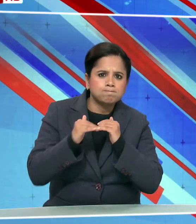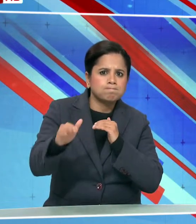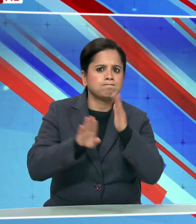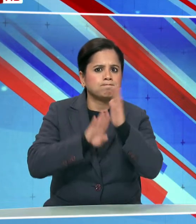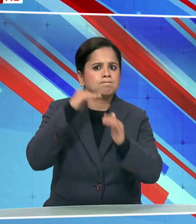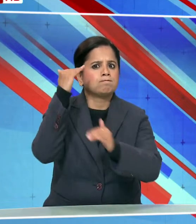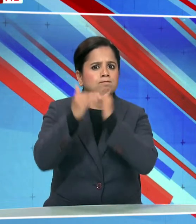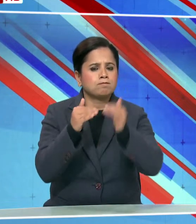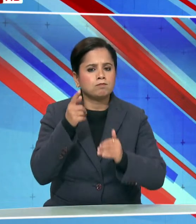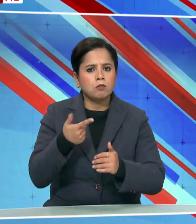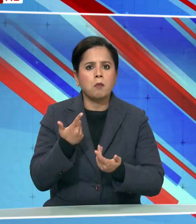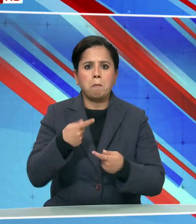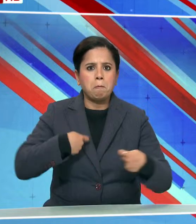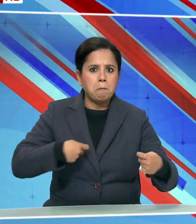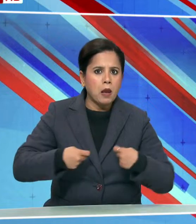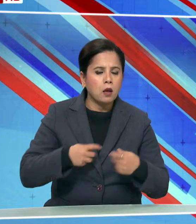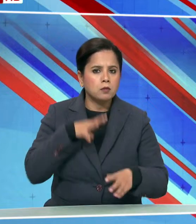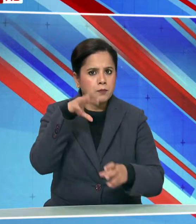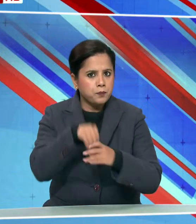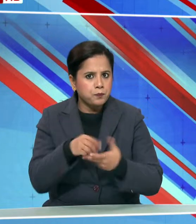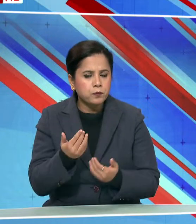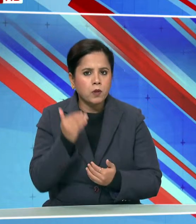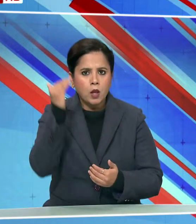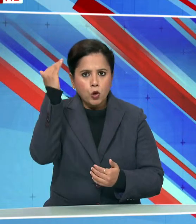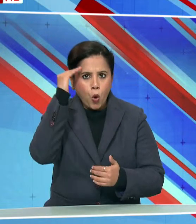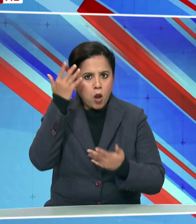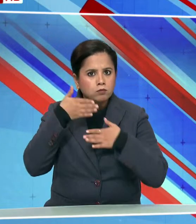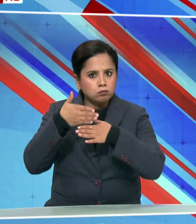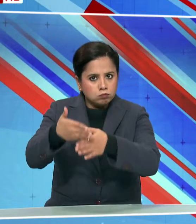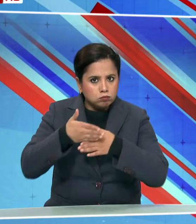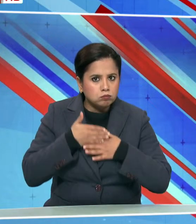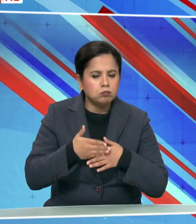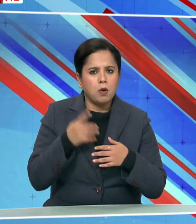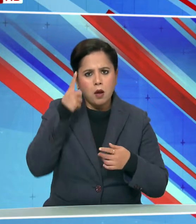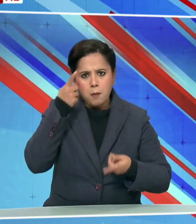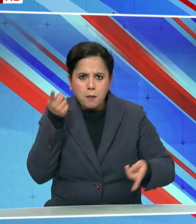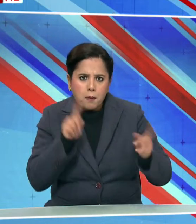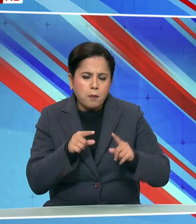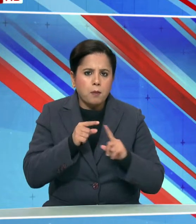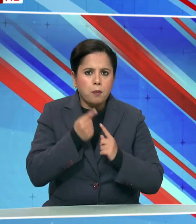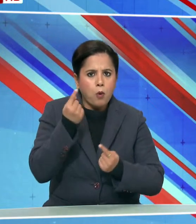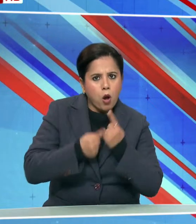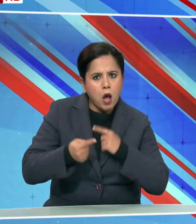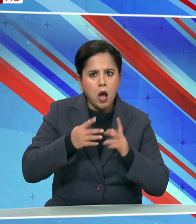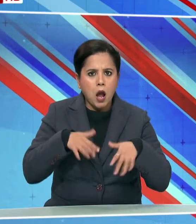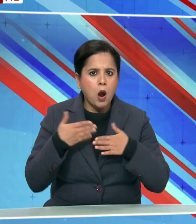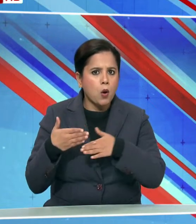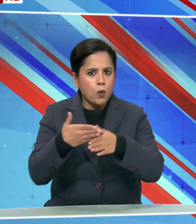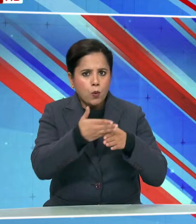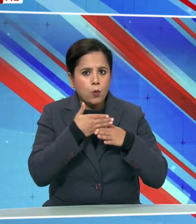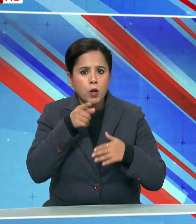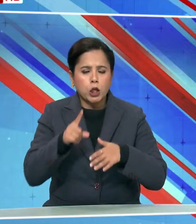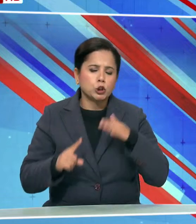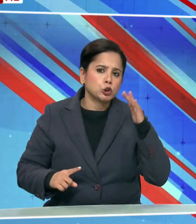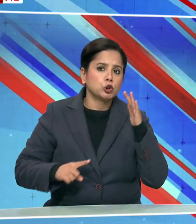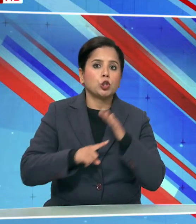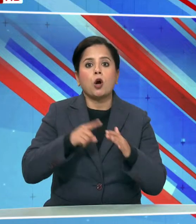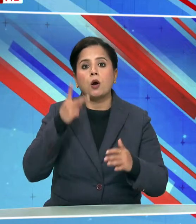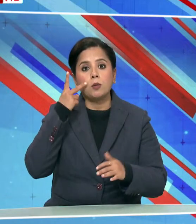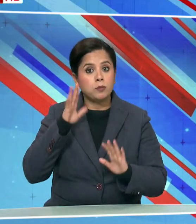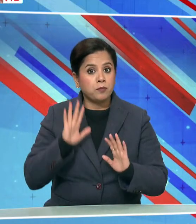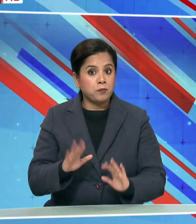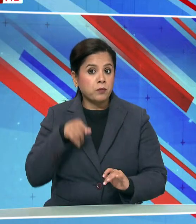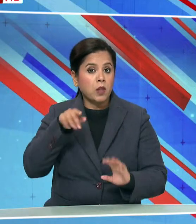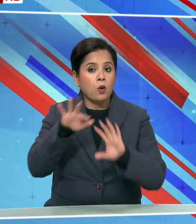पेशिवर जुडाव ग्यान साज़ा करने और रननेतिक साज़ेदारी के लिए सबसे प्रतिश्चित